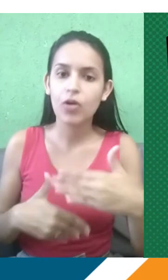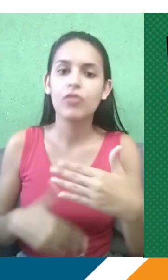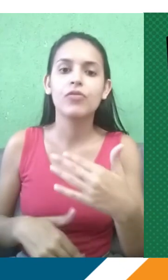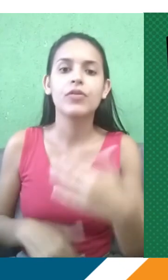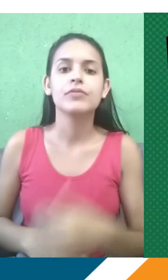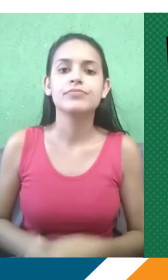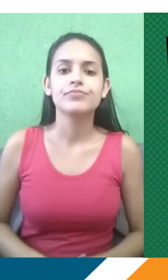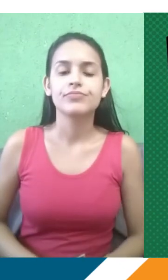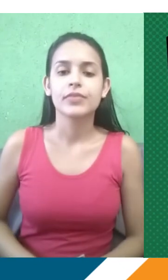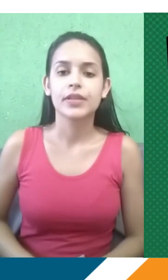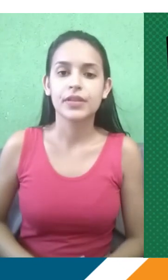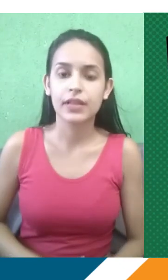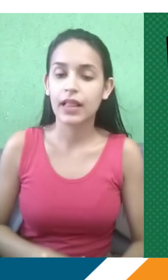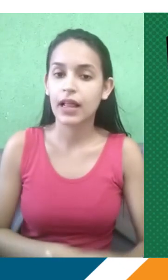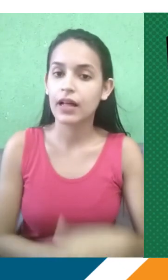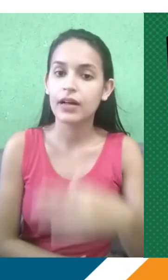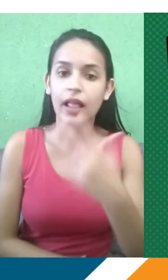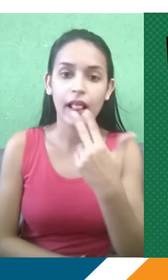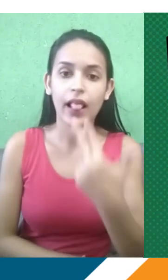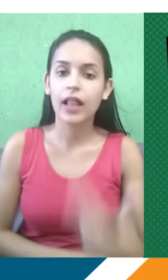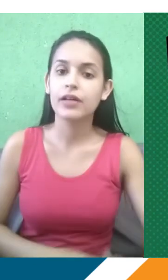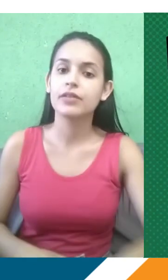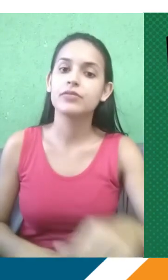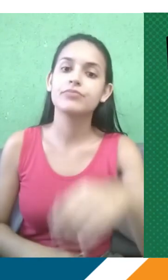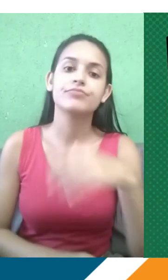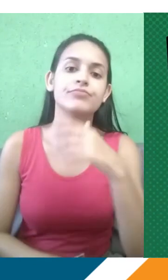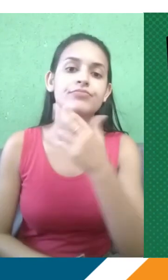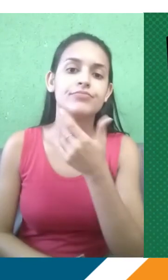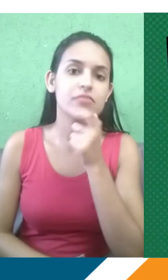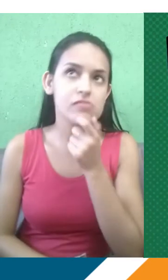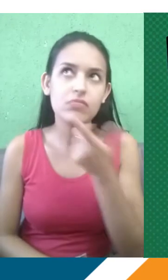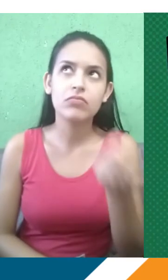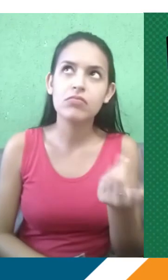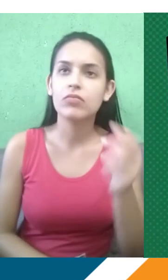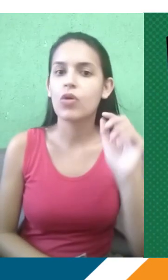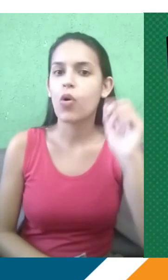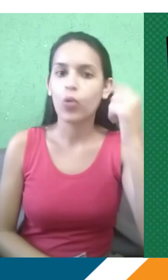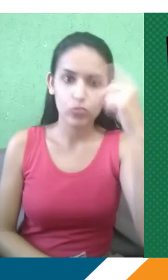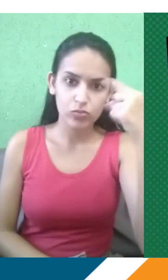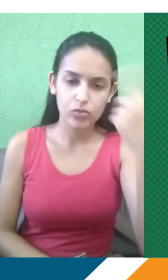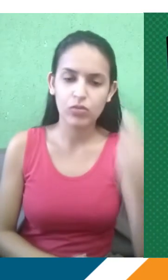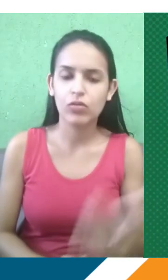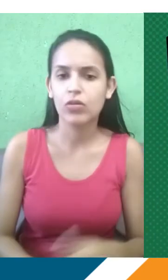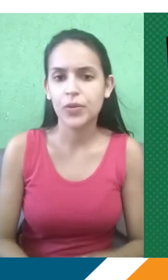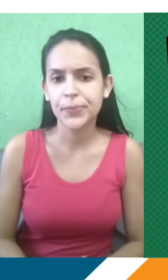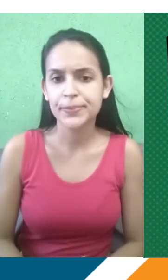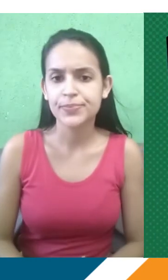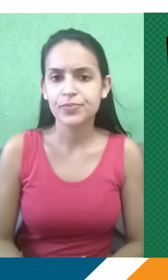são temas que permeiam o nosso social, que permeiam a nossa sociedade, questões políticas, sociais, direitos humanos. Então, todos os nossos